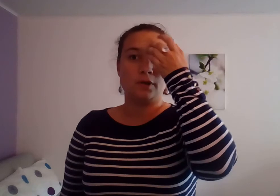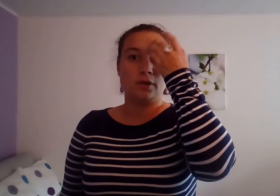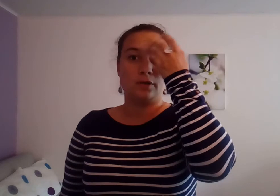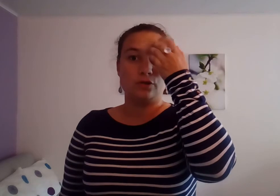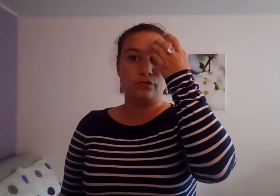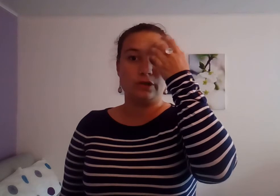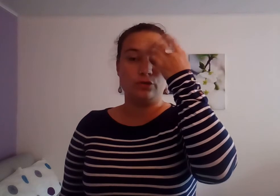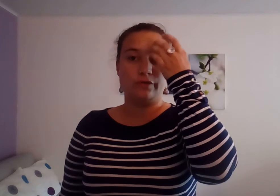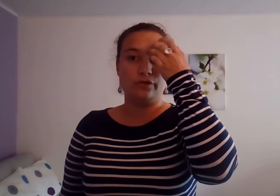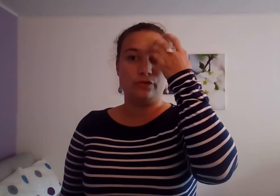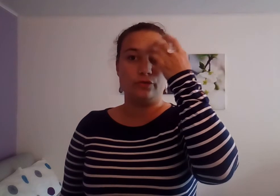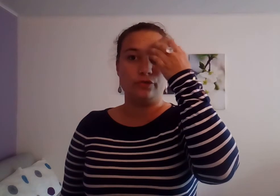Je voudrais trouver une solution.